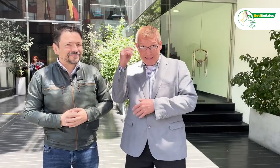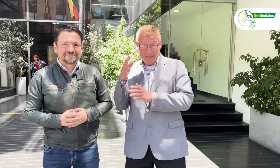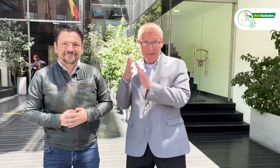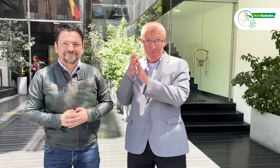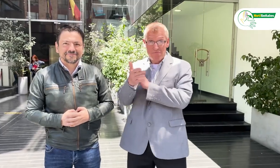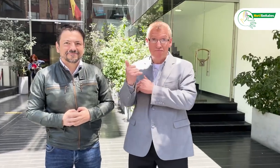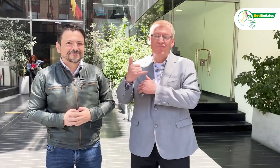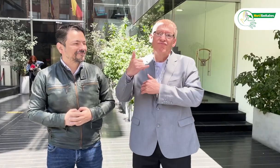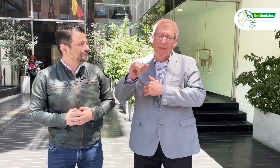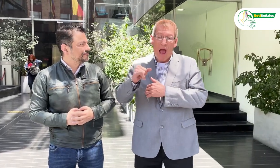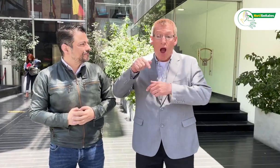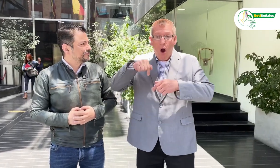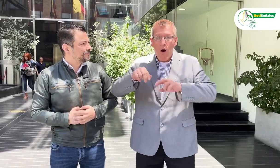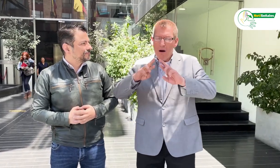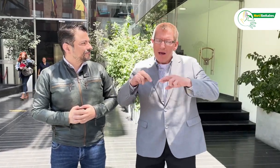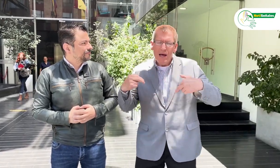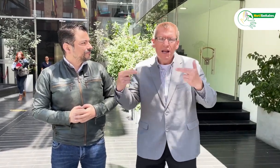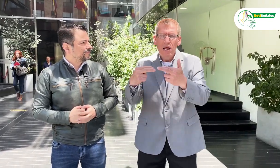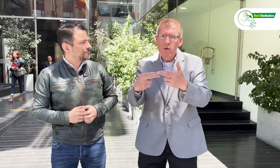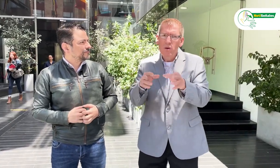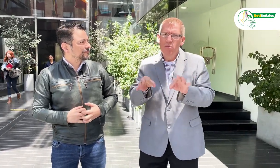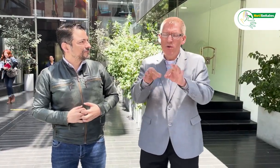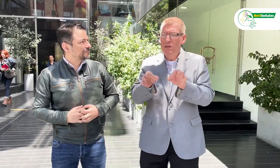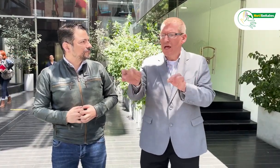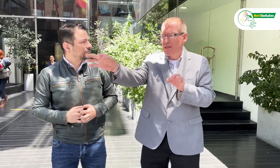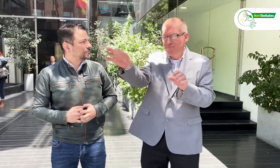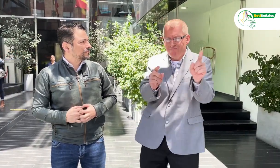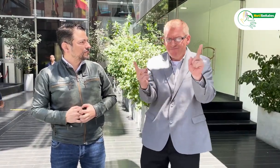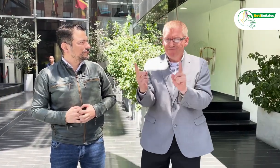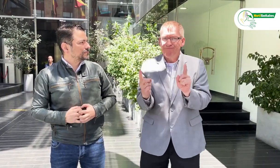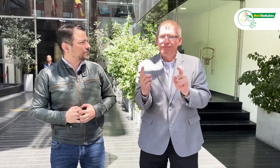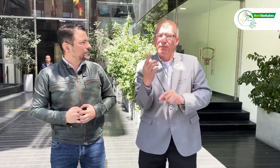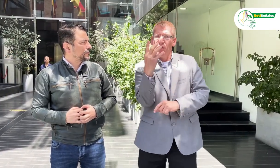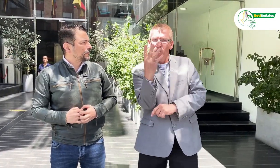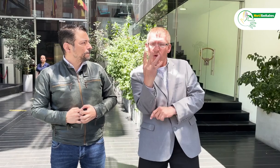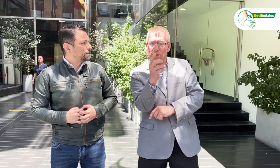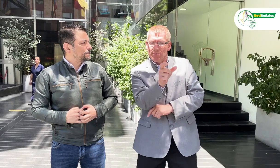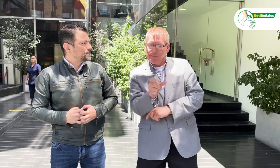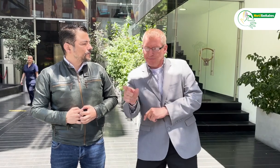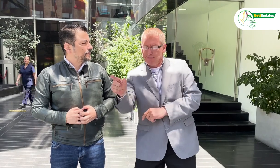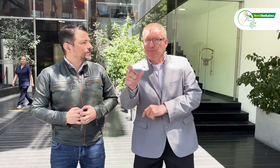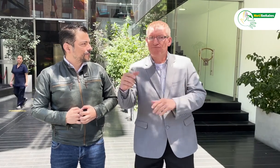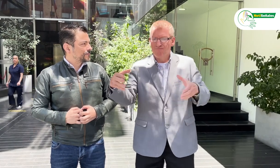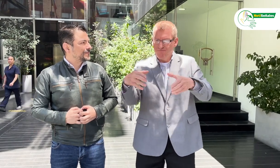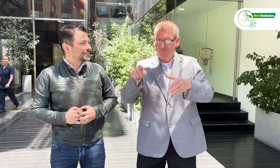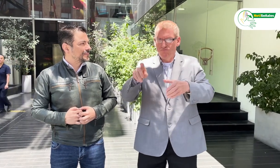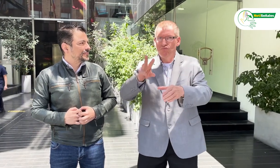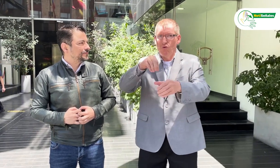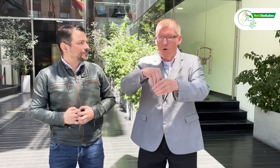Precisamente de lo que menciona Daniel, en la reunión que tuvimos participaron cuatro funcionarios de la Comisión.